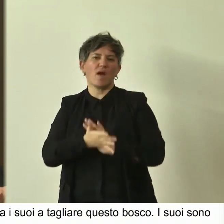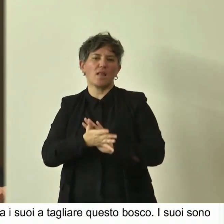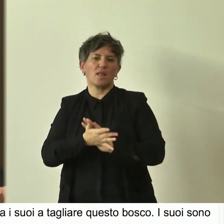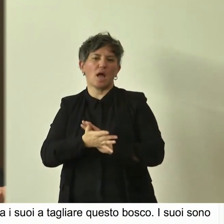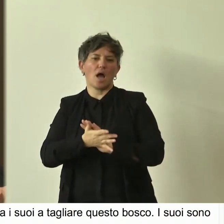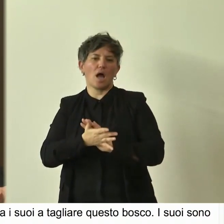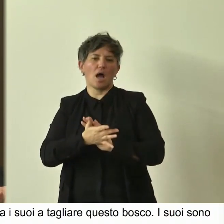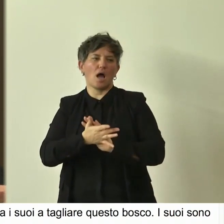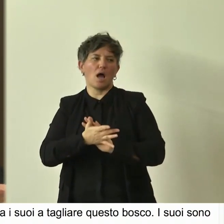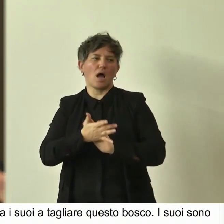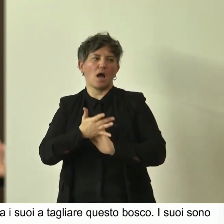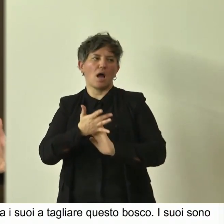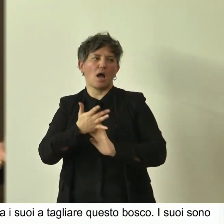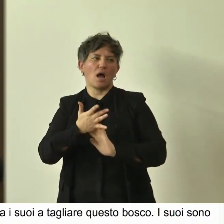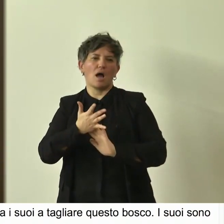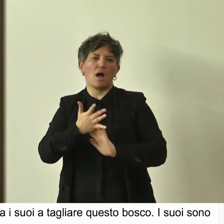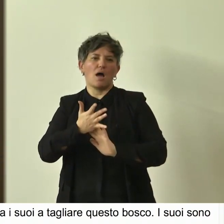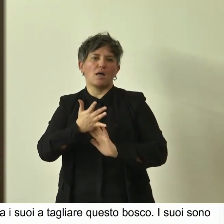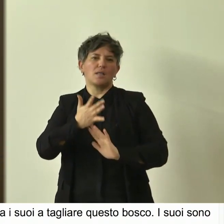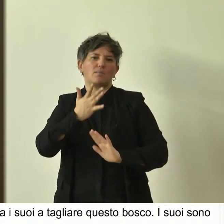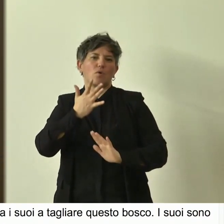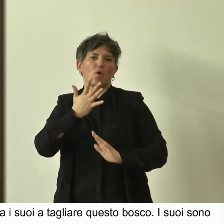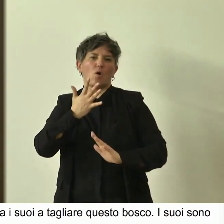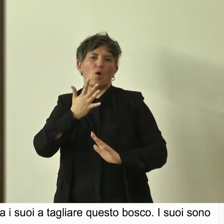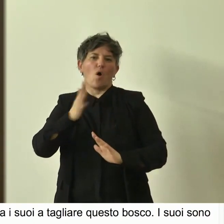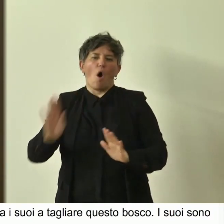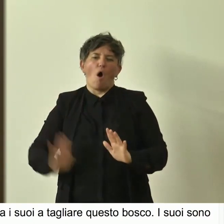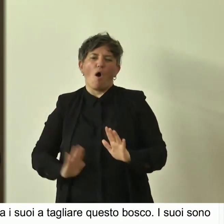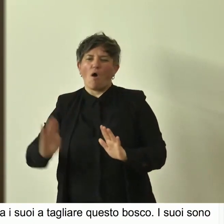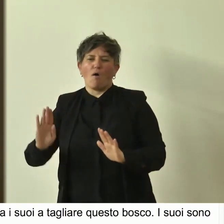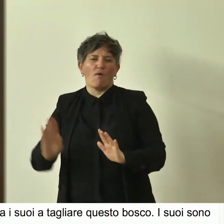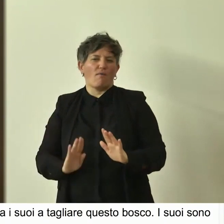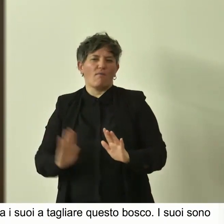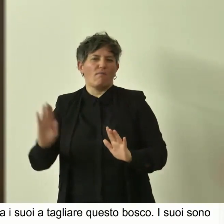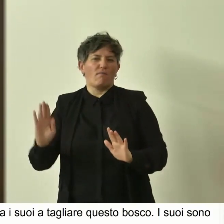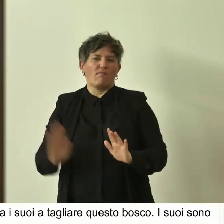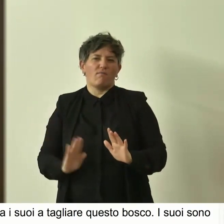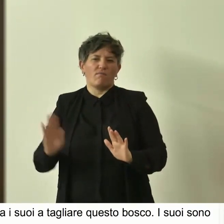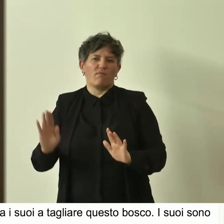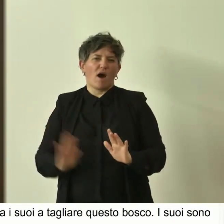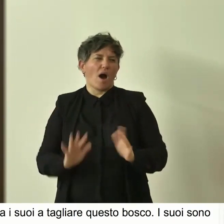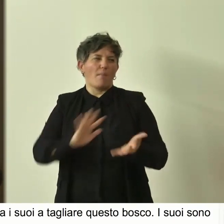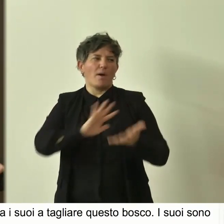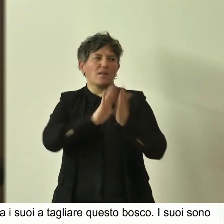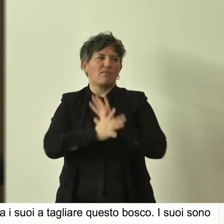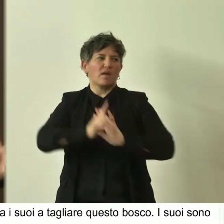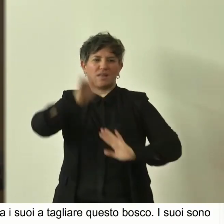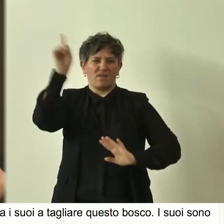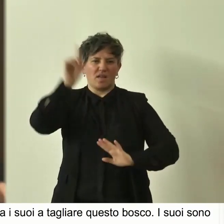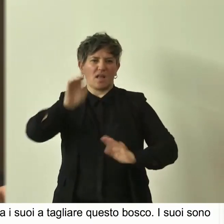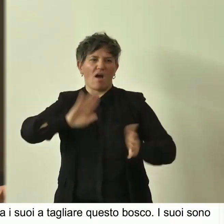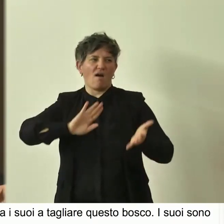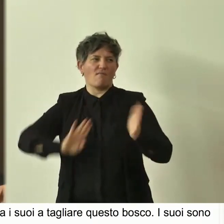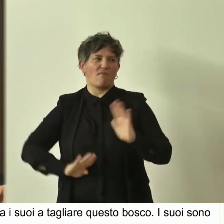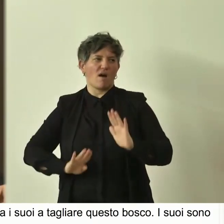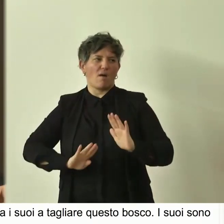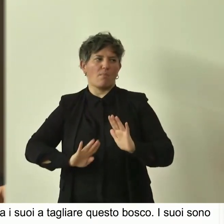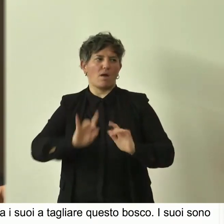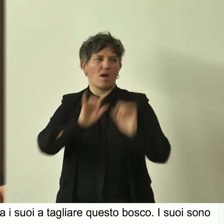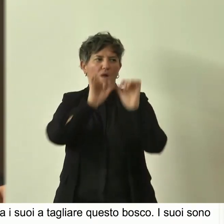la divinità ha fame si impadronisca del suo corpo e quindi Erisittone, diciamo così, si rovina mangiando,